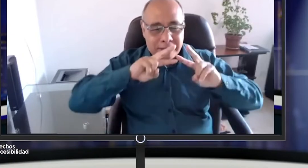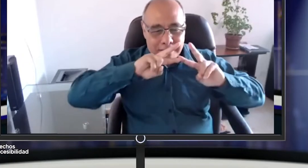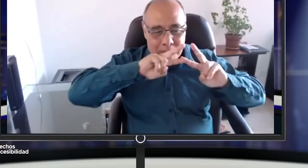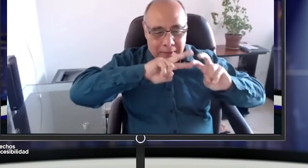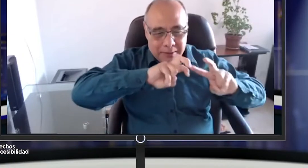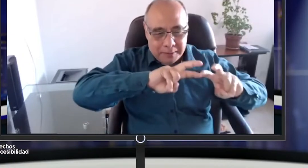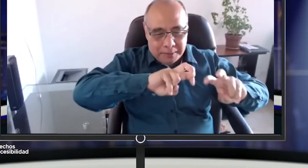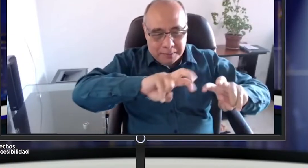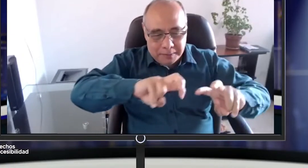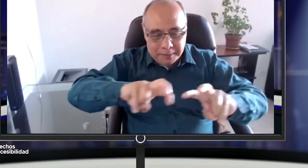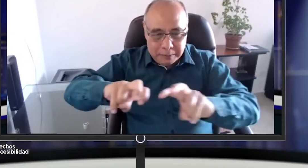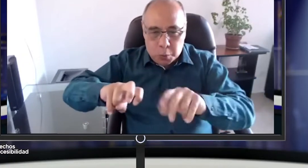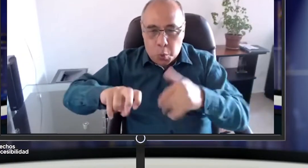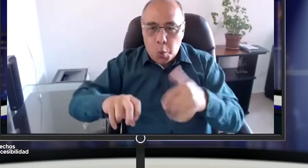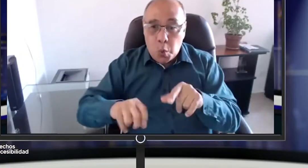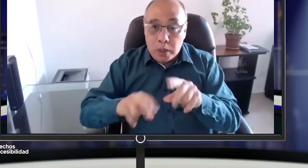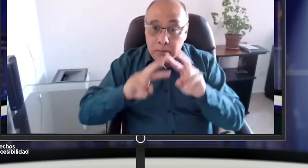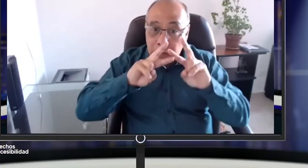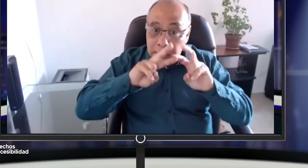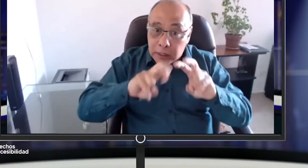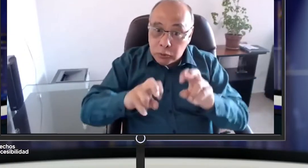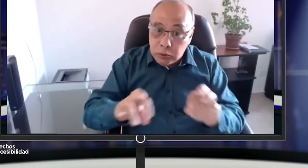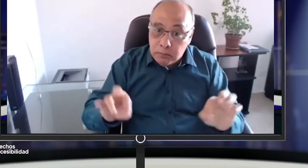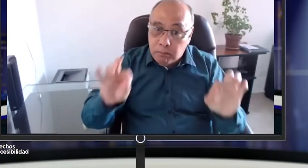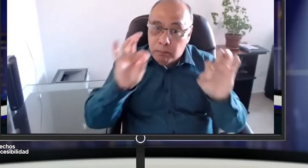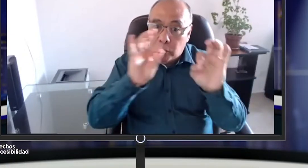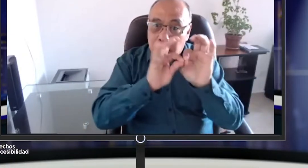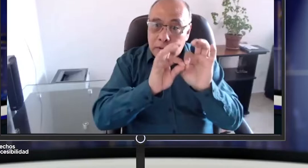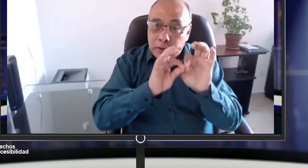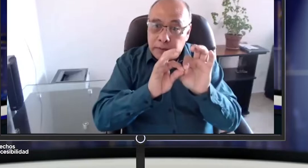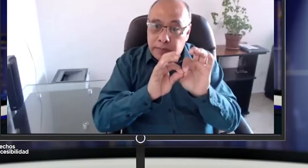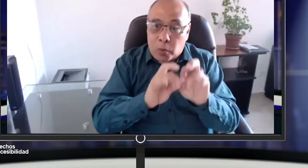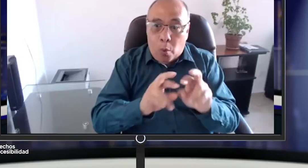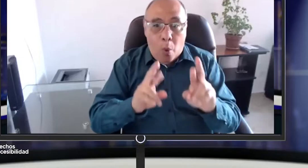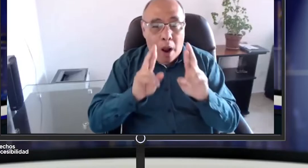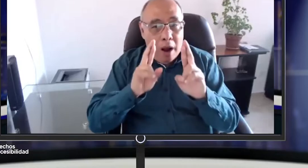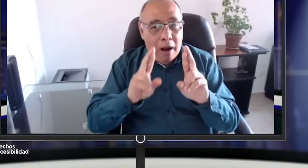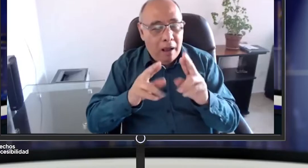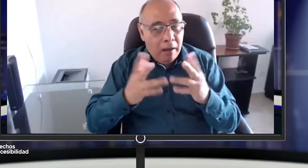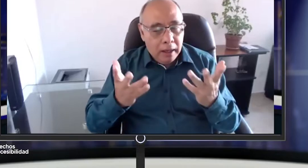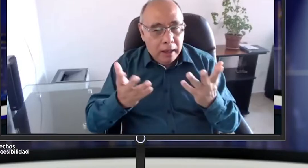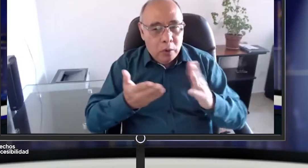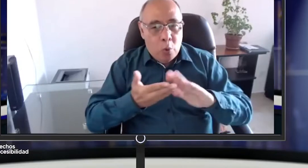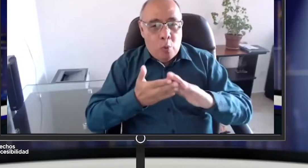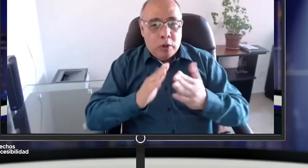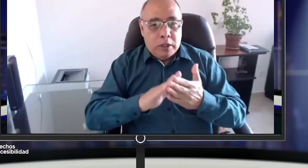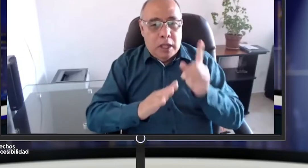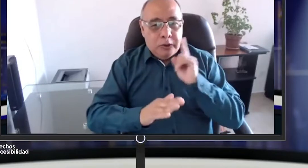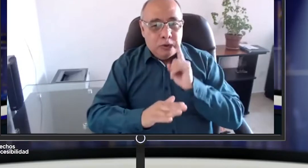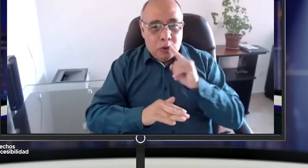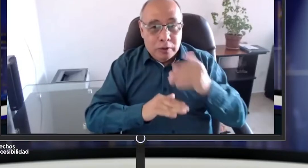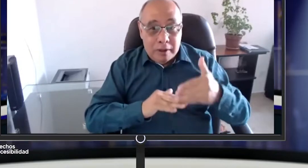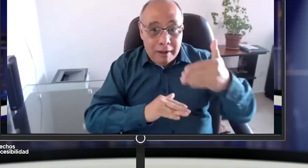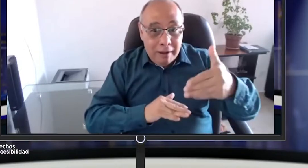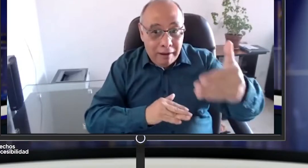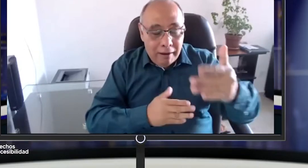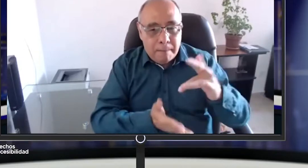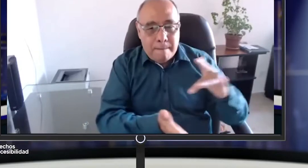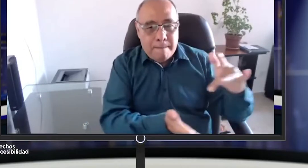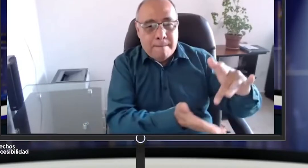de estadística que se llama Econometría y están haciendo una investigación supremamente importante, que